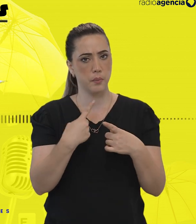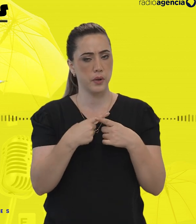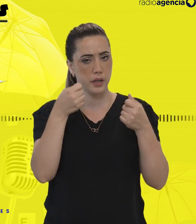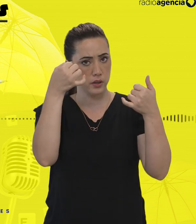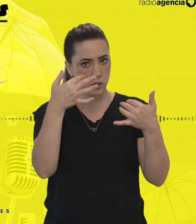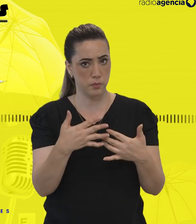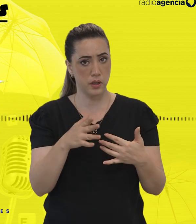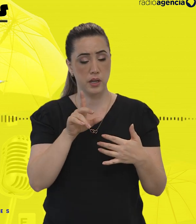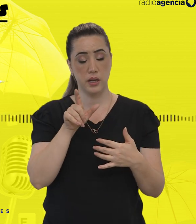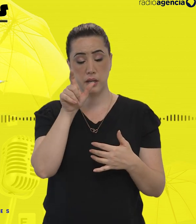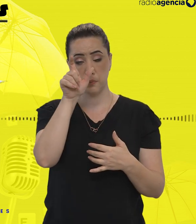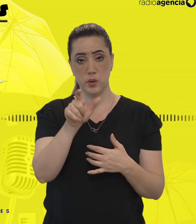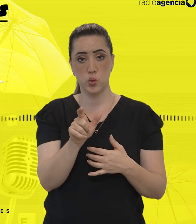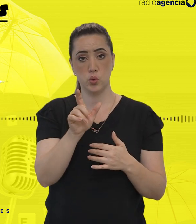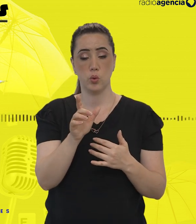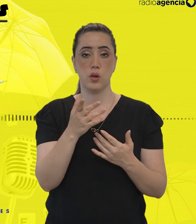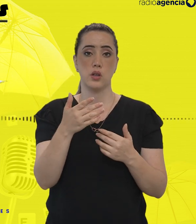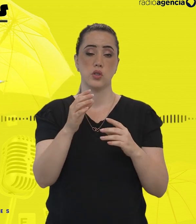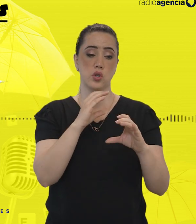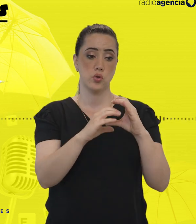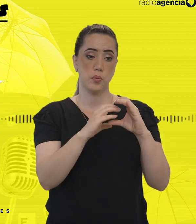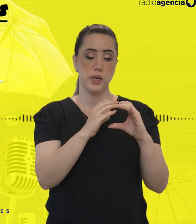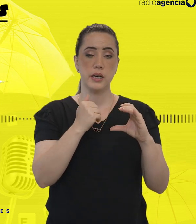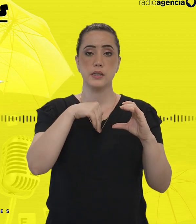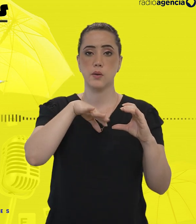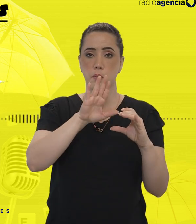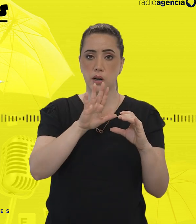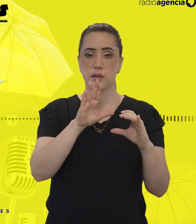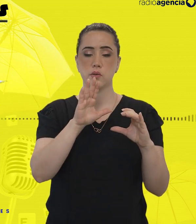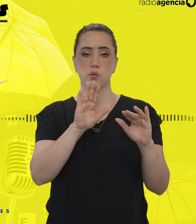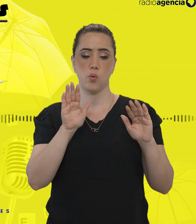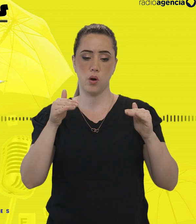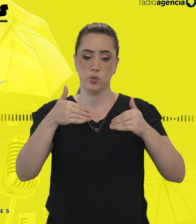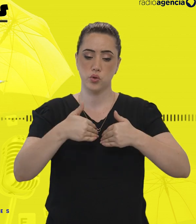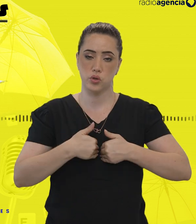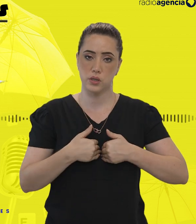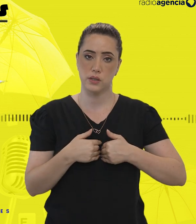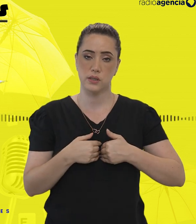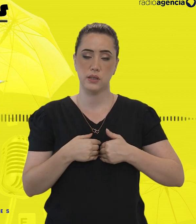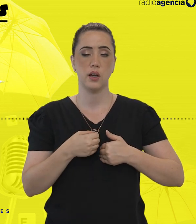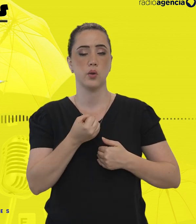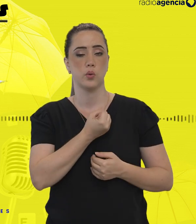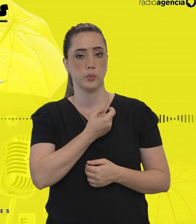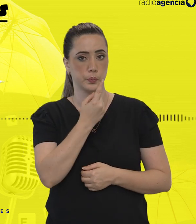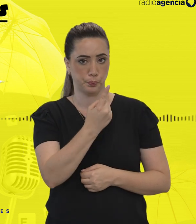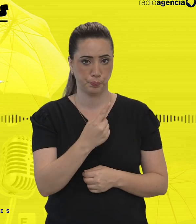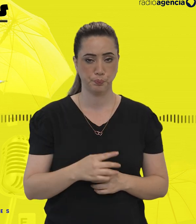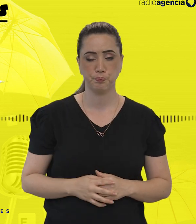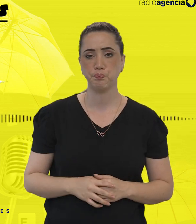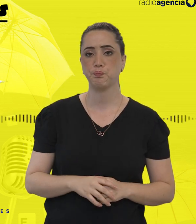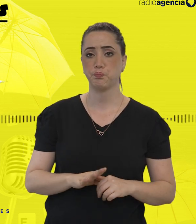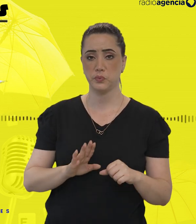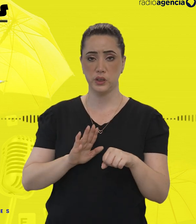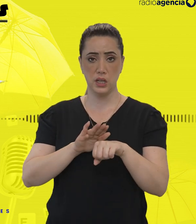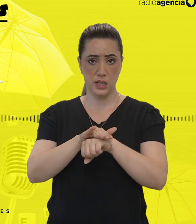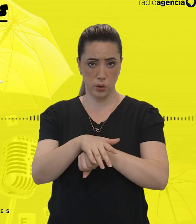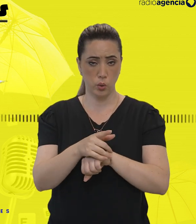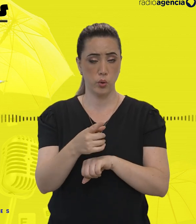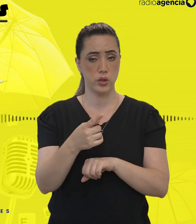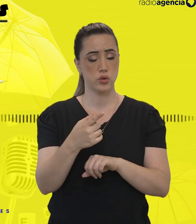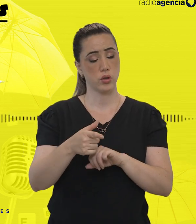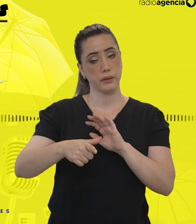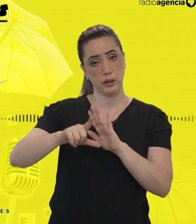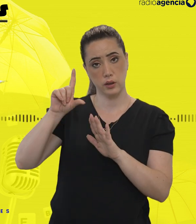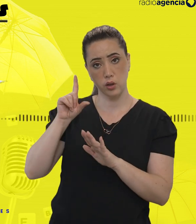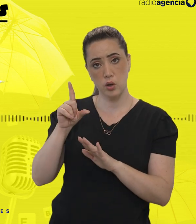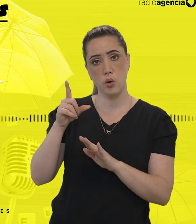mais com autistas de suporte nível 1. Foi o caso da nossa entrevista com a Jéssica Borges. Na noite anterior, eu recebi um e-mail da Simone Magalhães, que nos